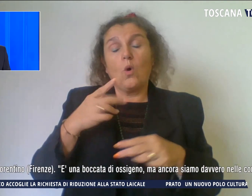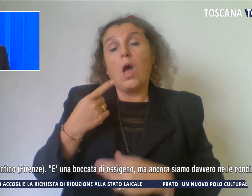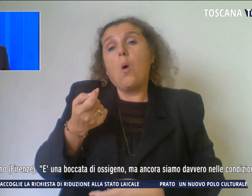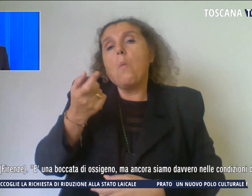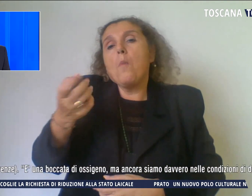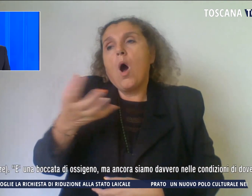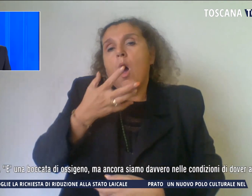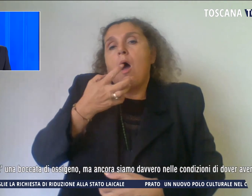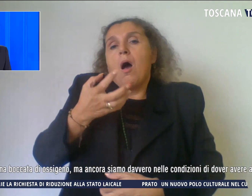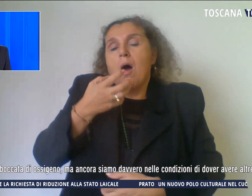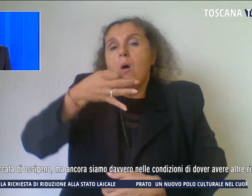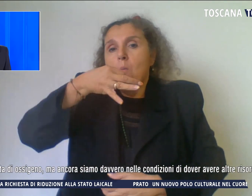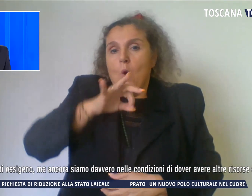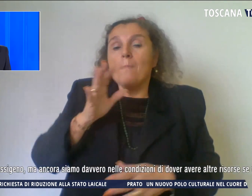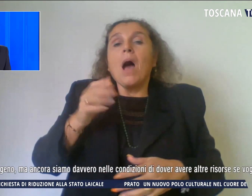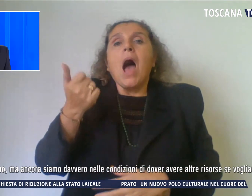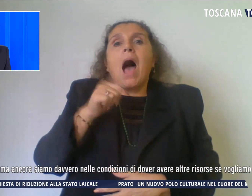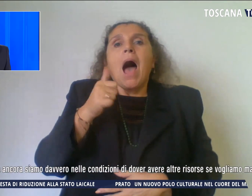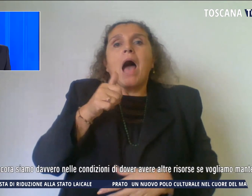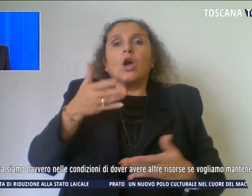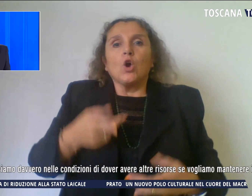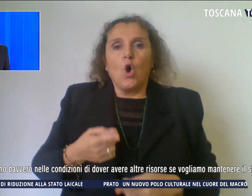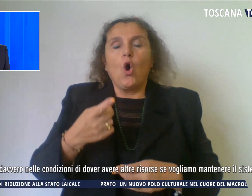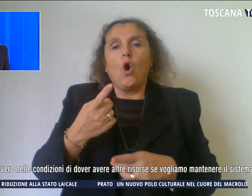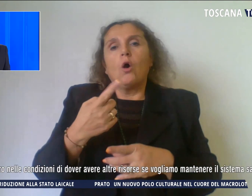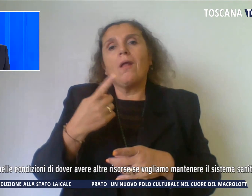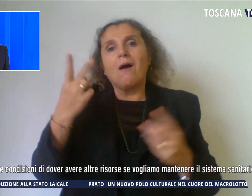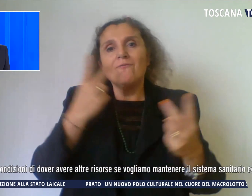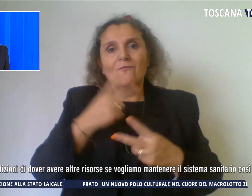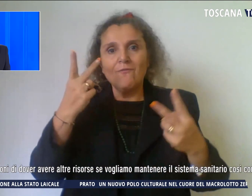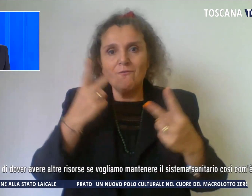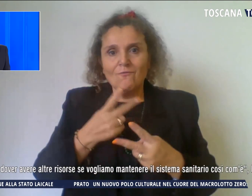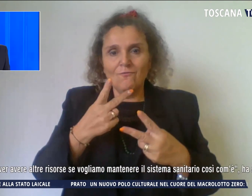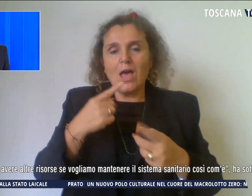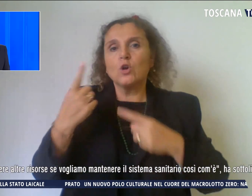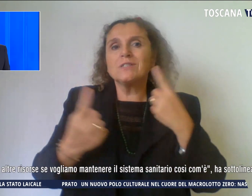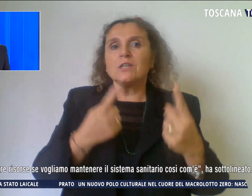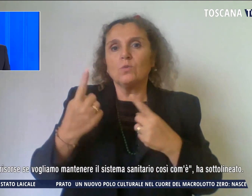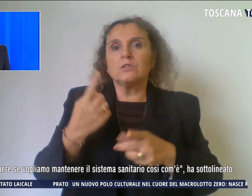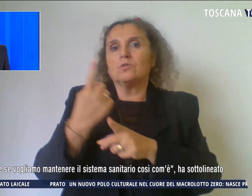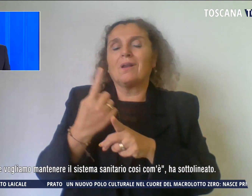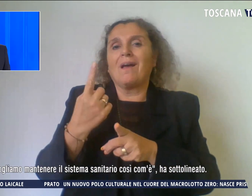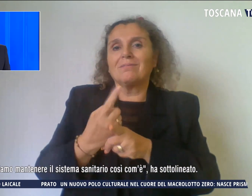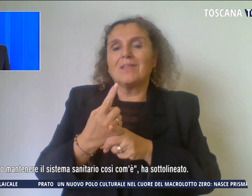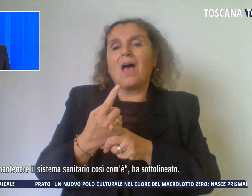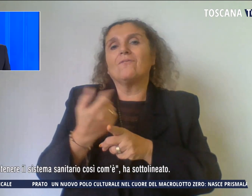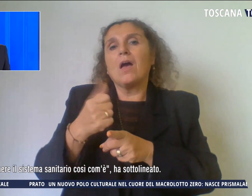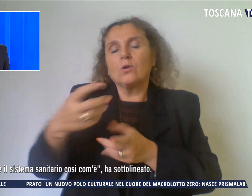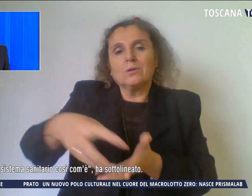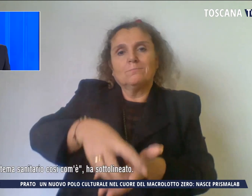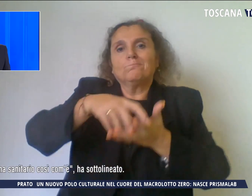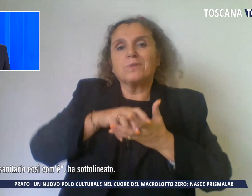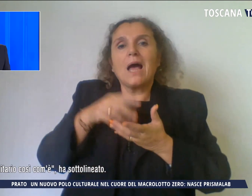ancora siamo davvero nelle ancora siamo davvero nelle condizioni di dover avere altre risorse se vogliamo mantenere